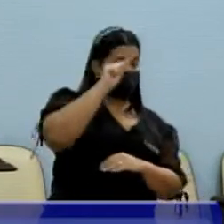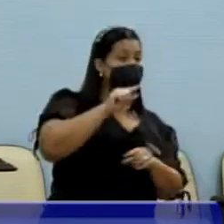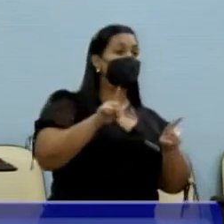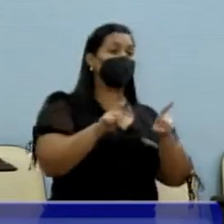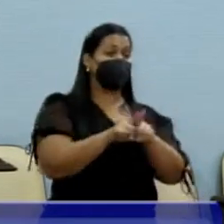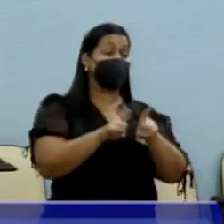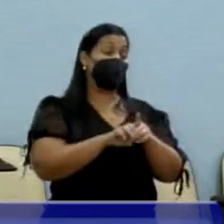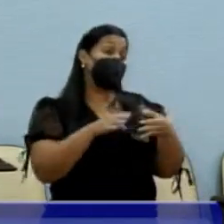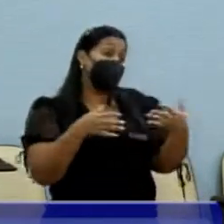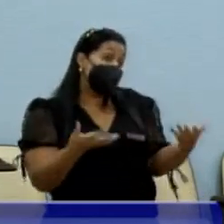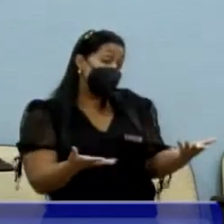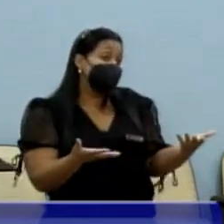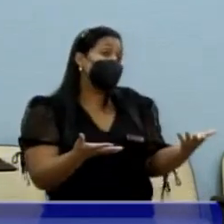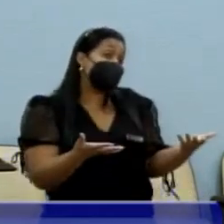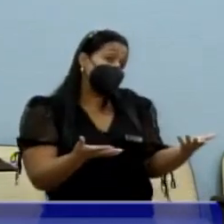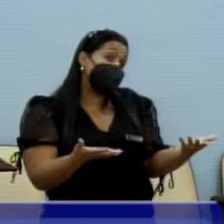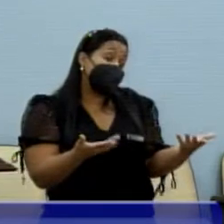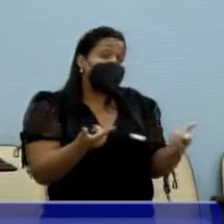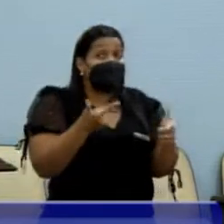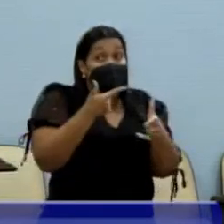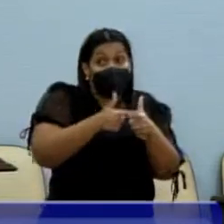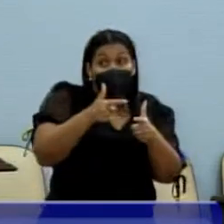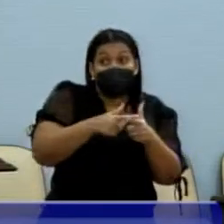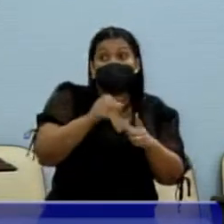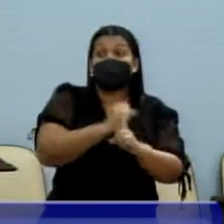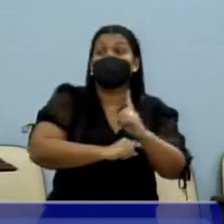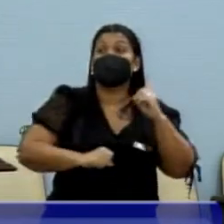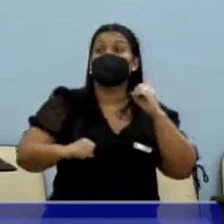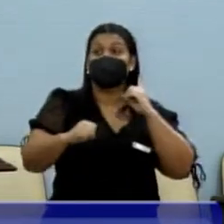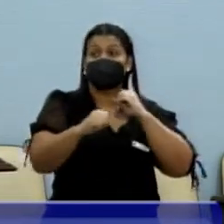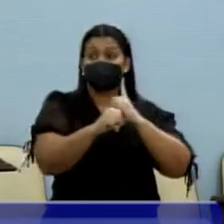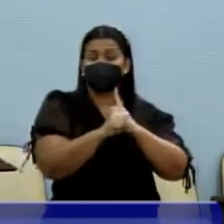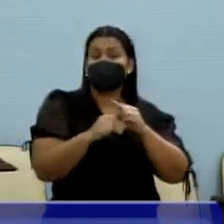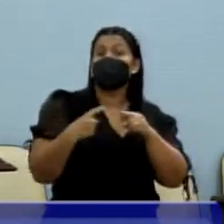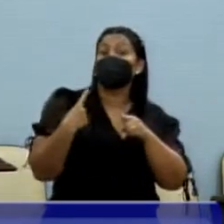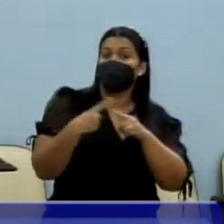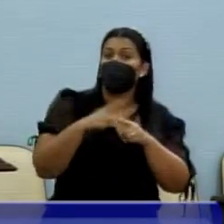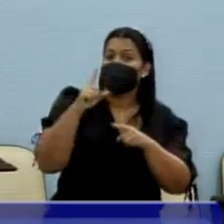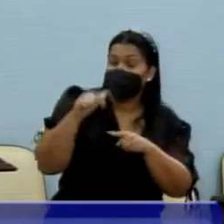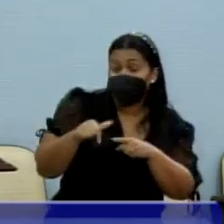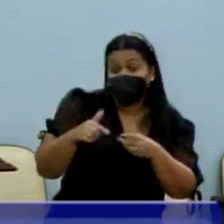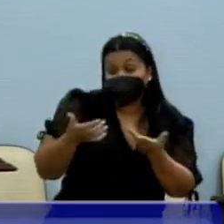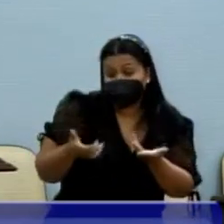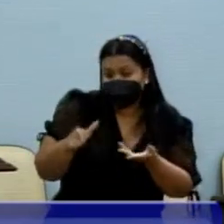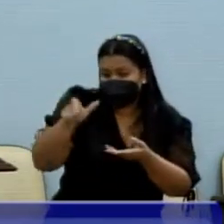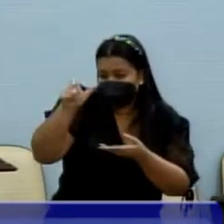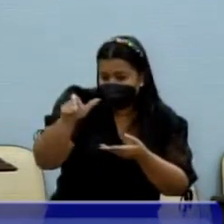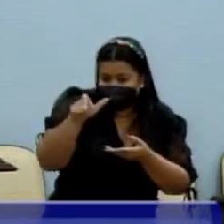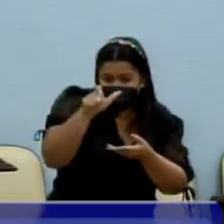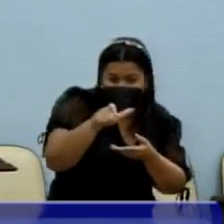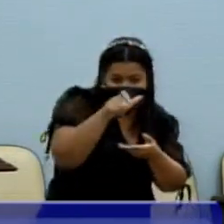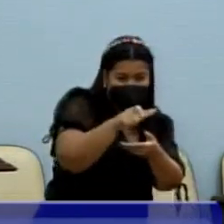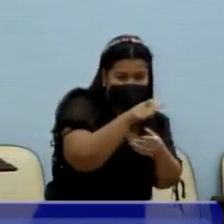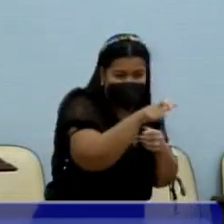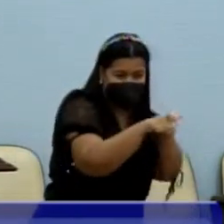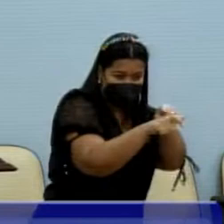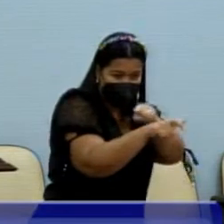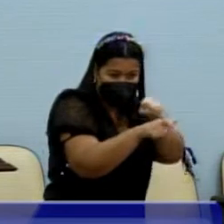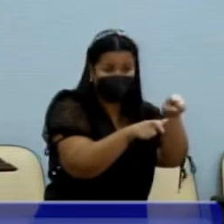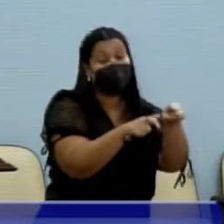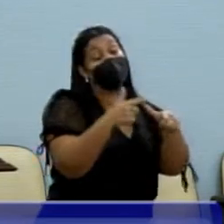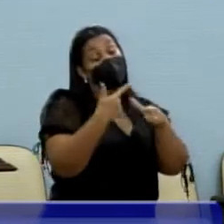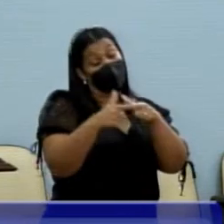problema pessoal, é um problema social, porque é, não significa que as pessoas são um